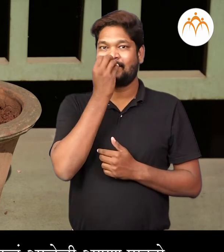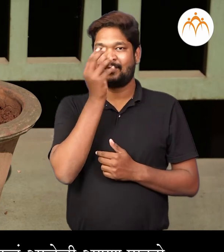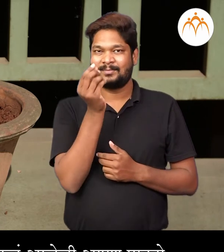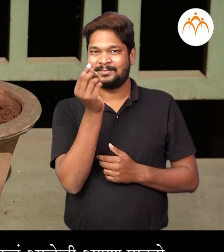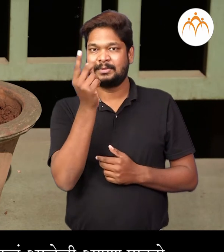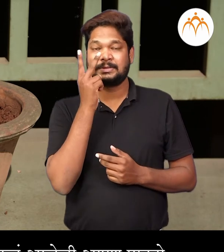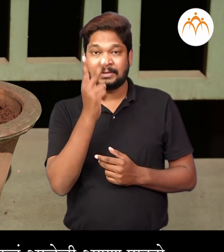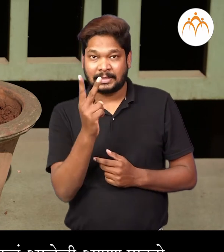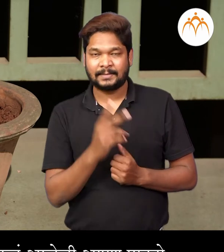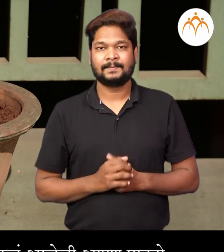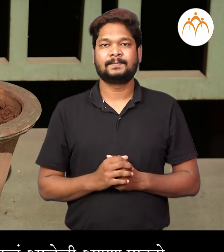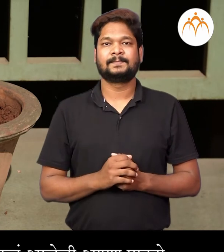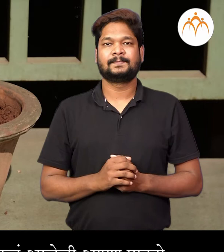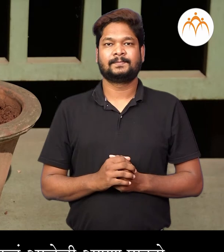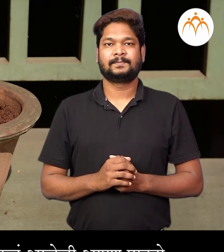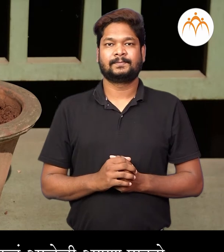जहाडान वर फुल आलेली आपन पाहतो